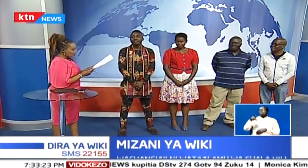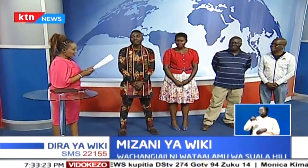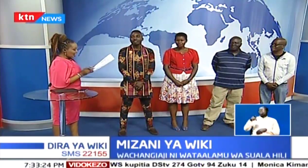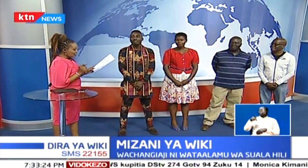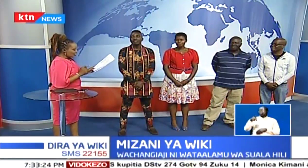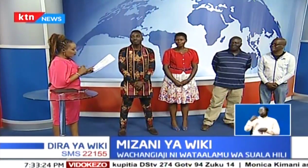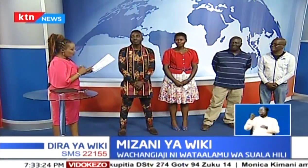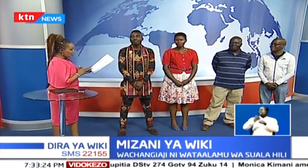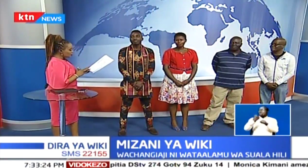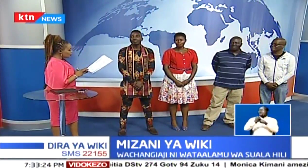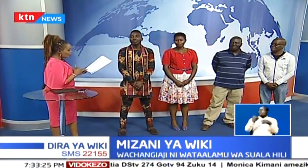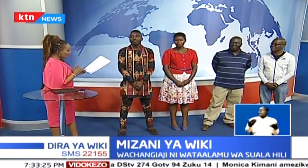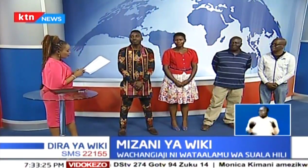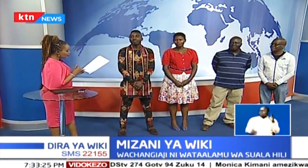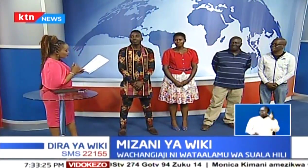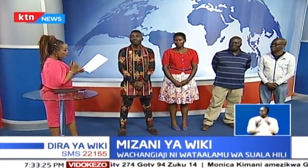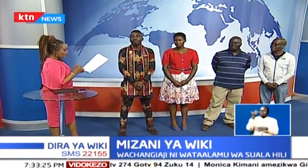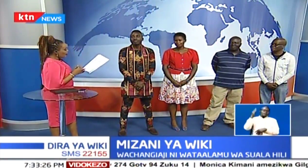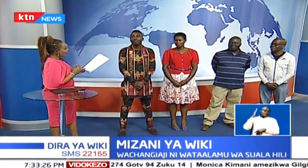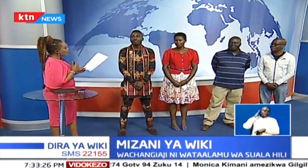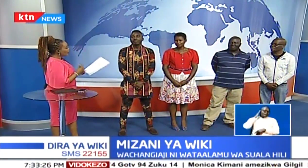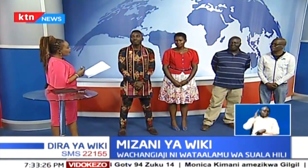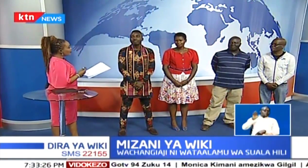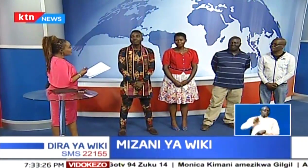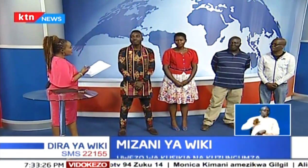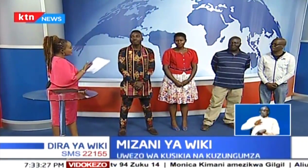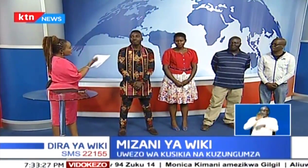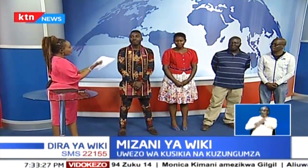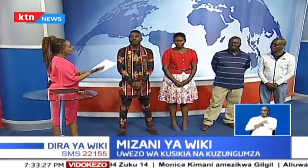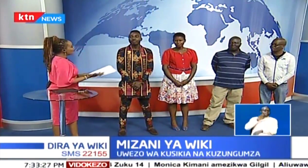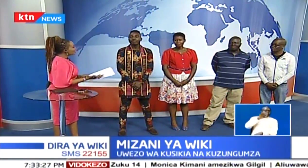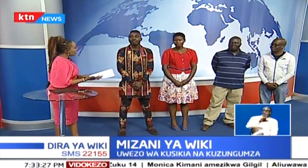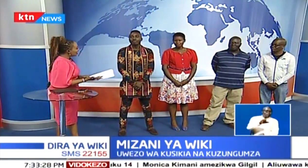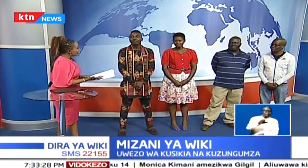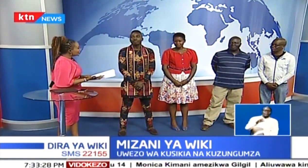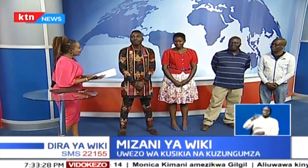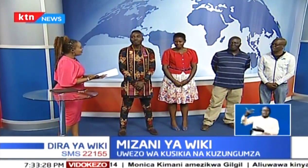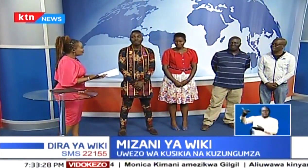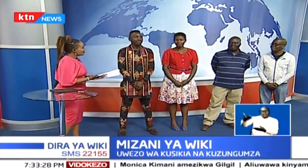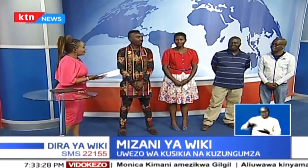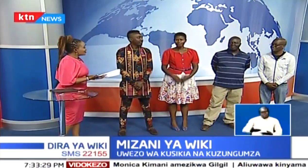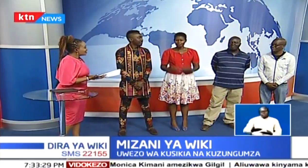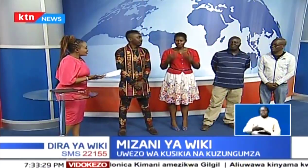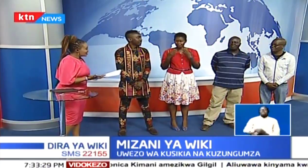Afisa Mkumu Tendaji na mwanzilishi wa Deaf Women Empowerment. Karibu sana.